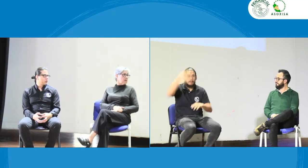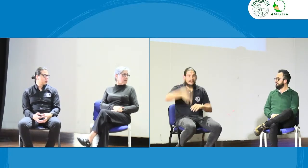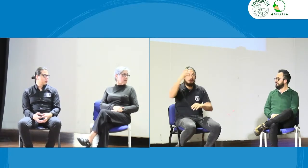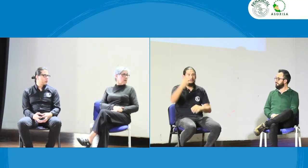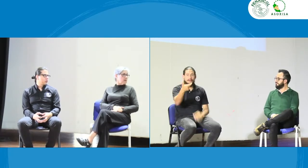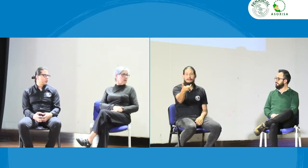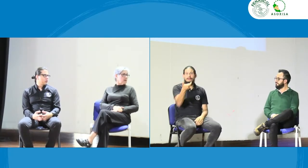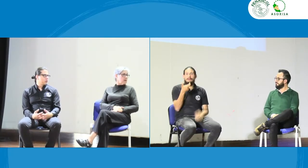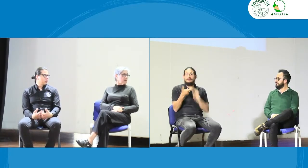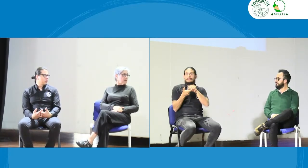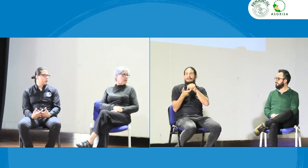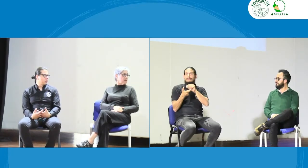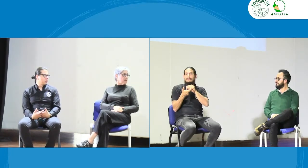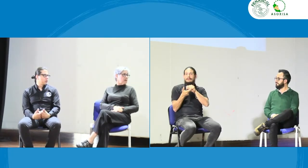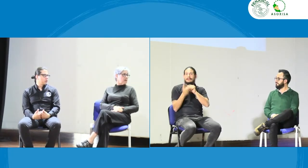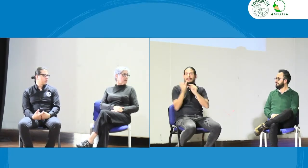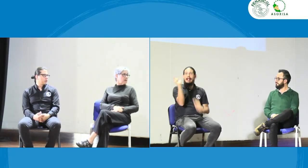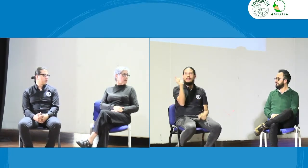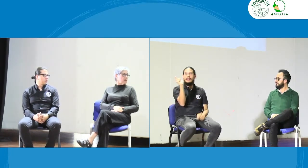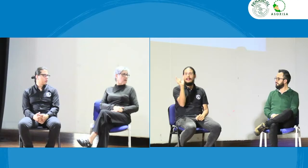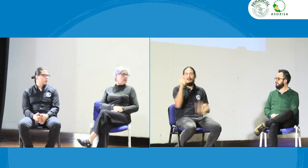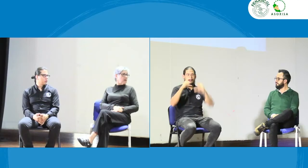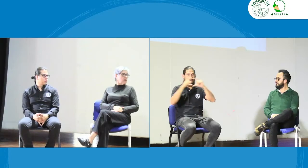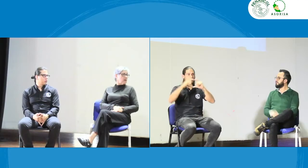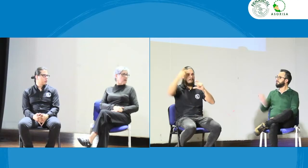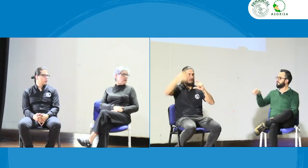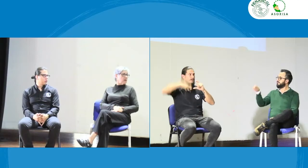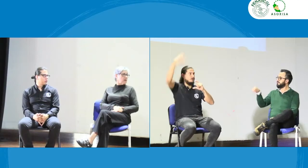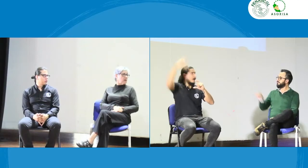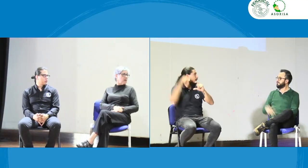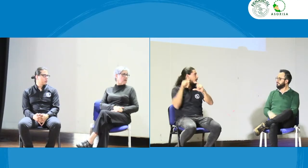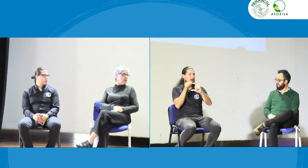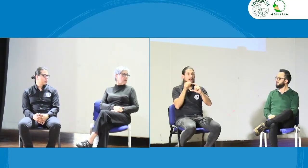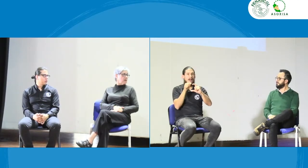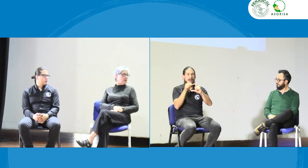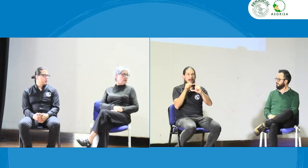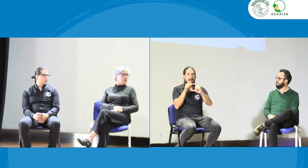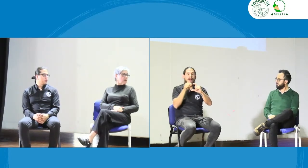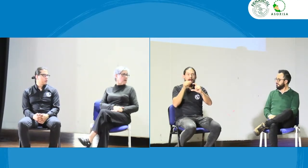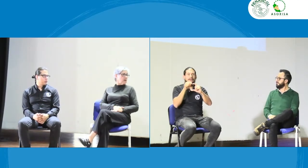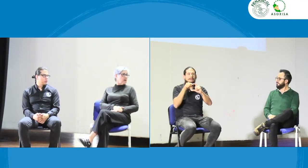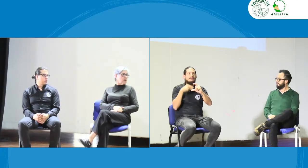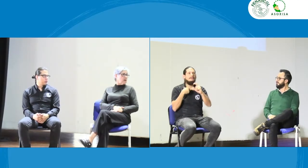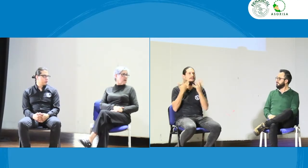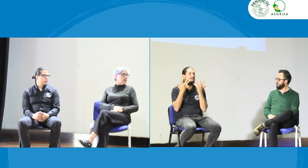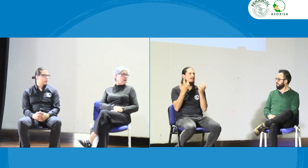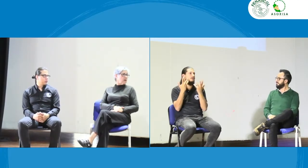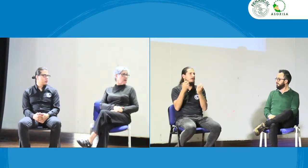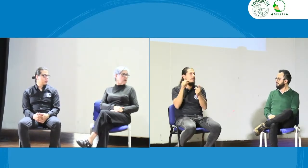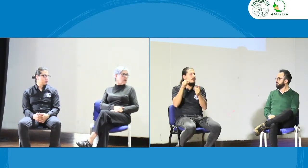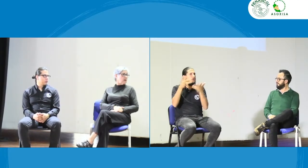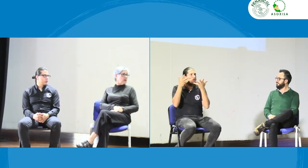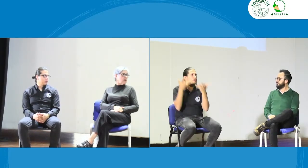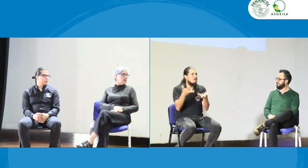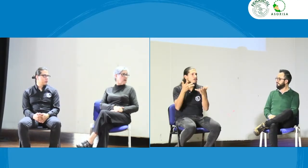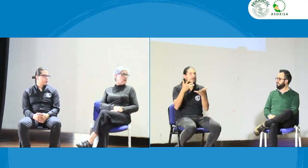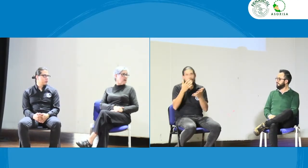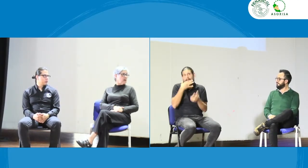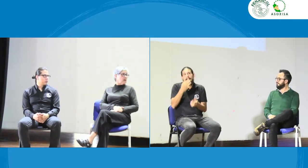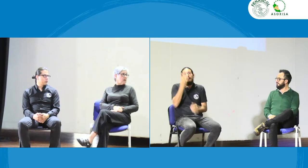economía psicología y demás a uno le entregan una tarjeta profesional cuando usted termina su carrera su pregrado entonces yo a veces digo bueno